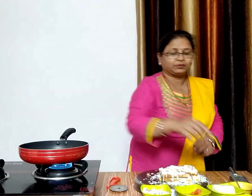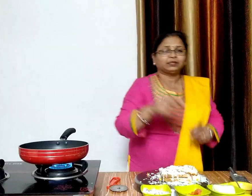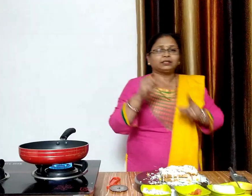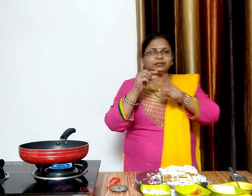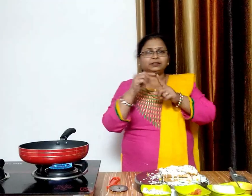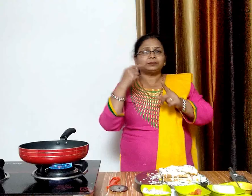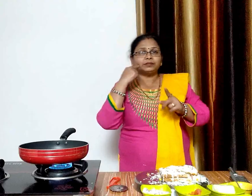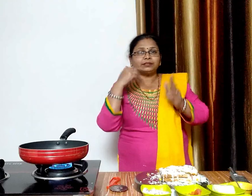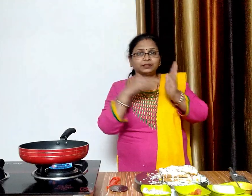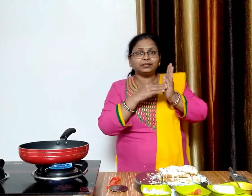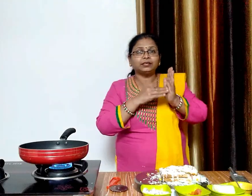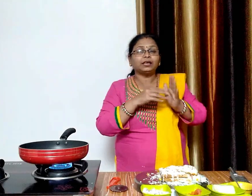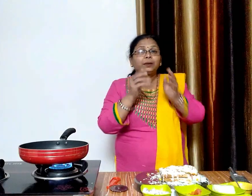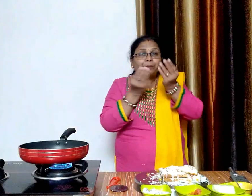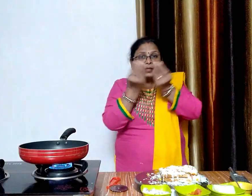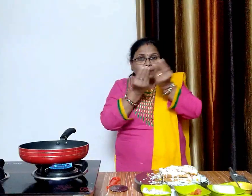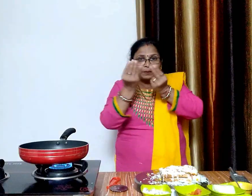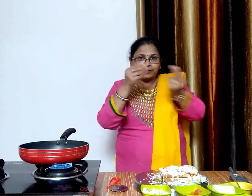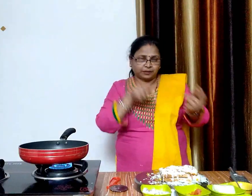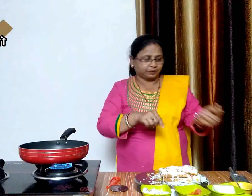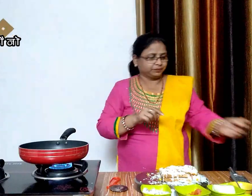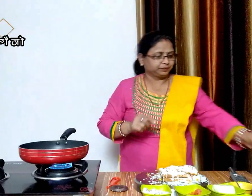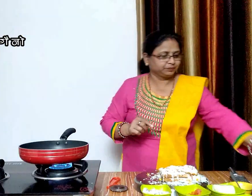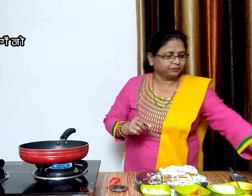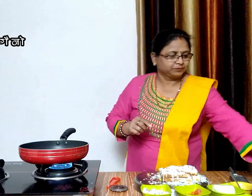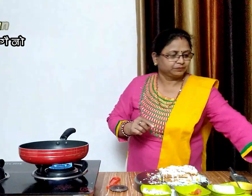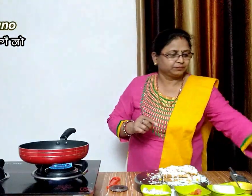और इगेनों को उपर से स्प्रिंकल कर लेंगे